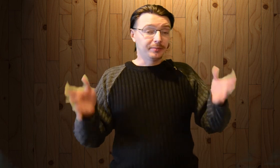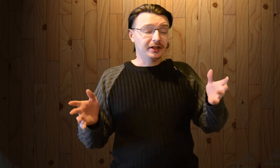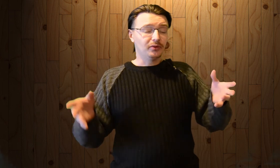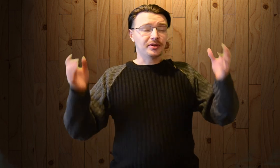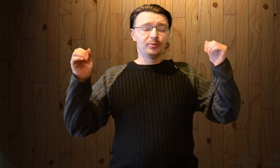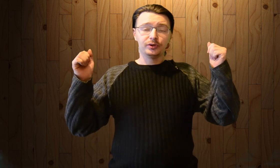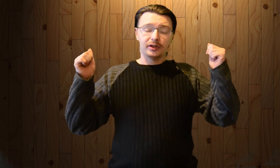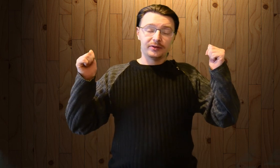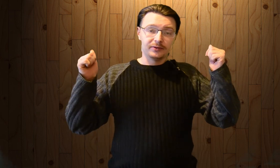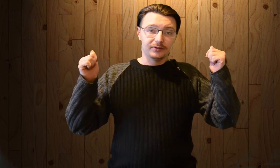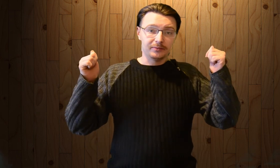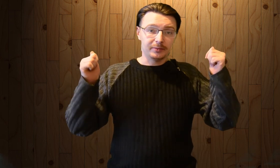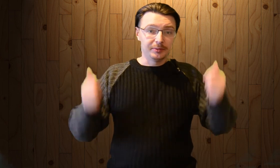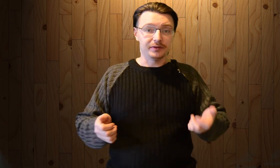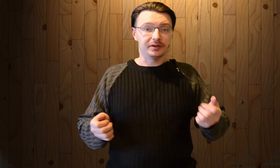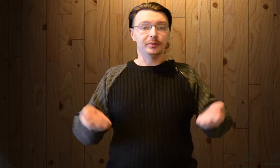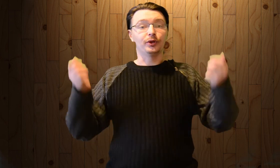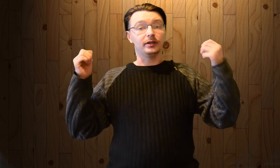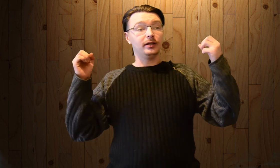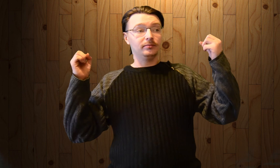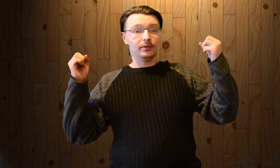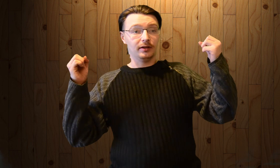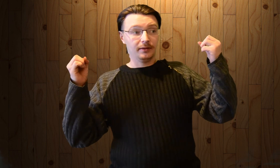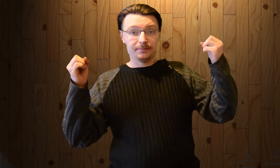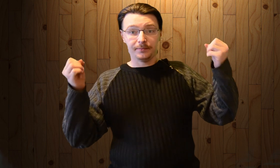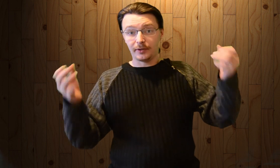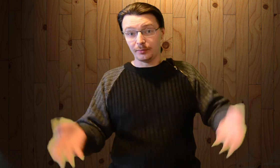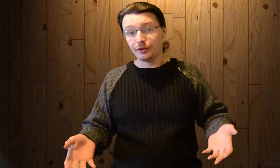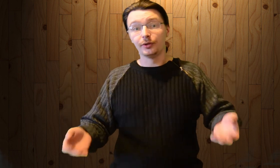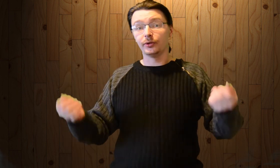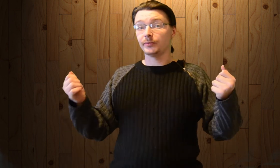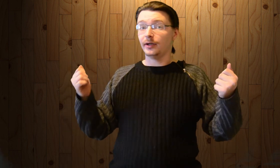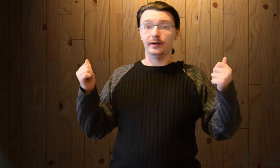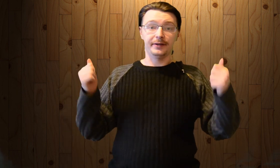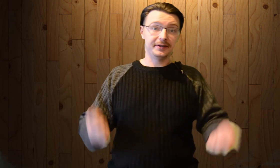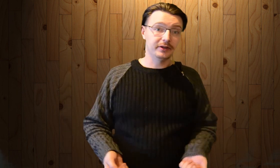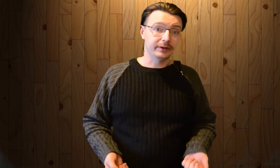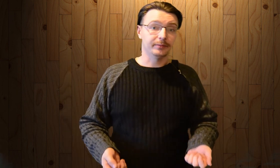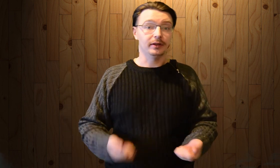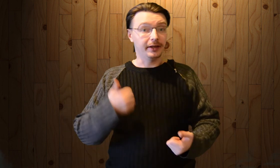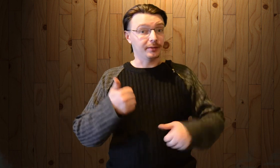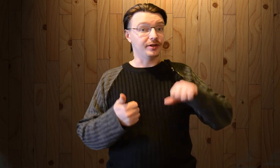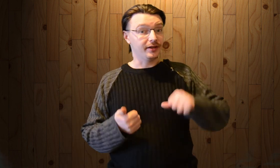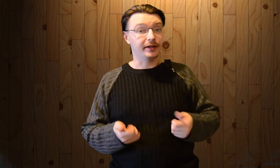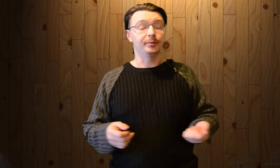приятного просмотра. Подписывайтесь на мой канал. Комментируем. Оцениваем. Лайками, дизлайками.